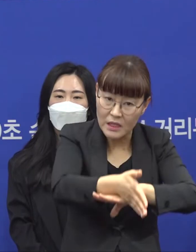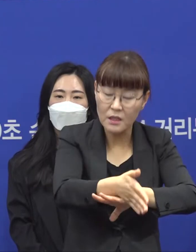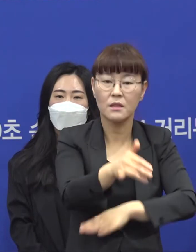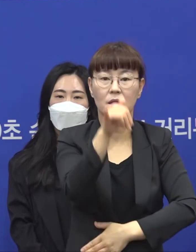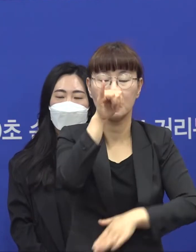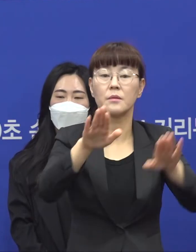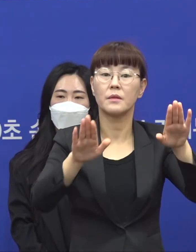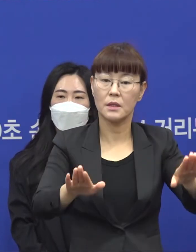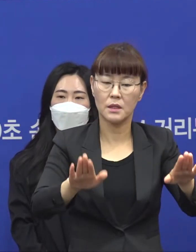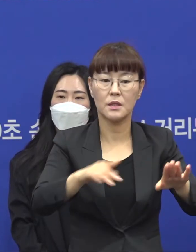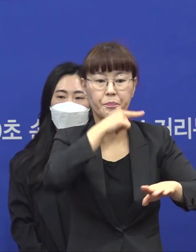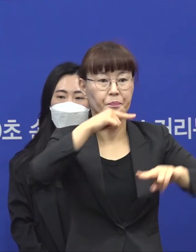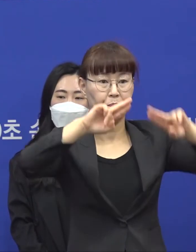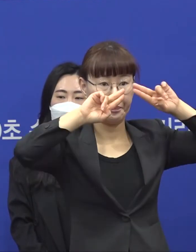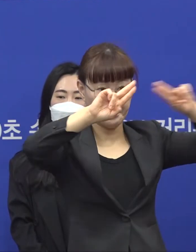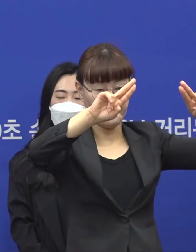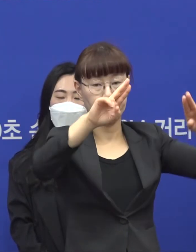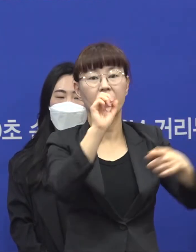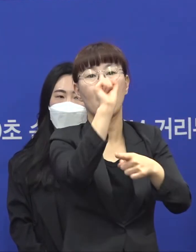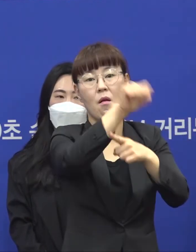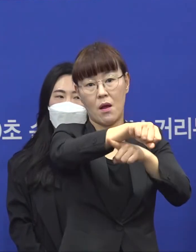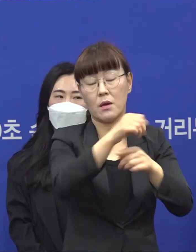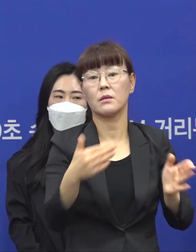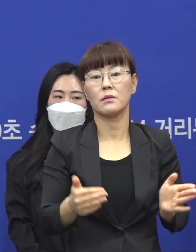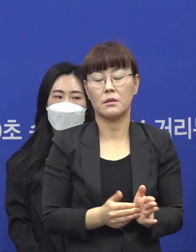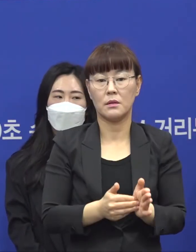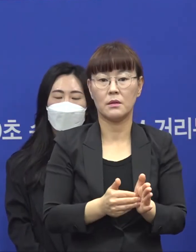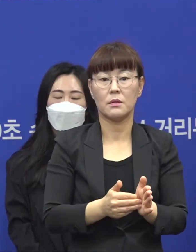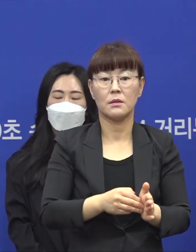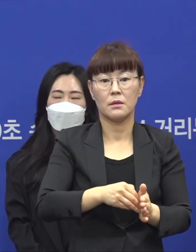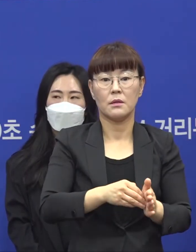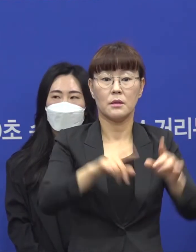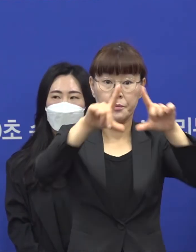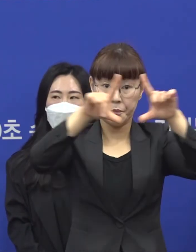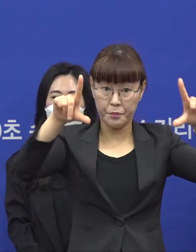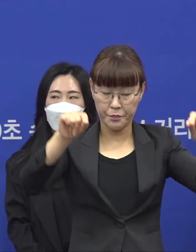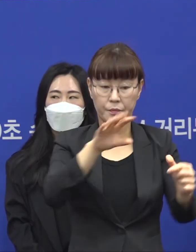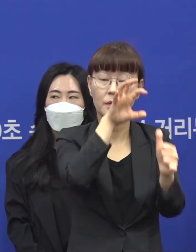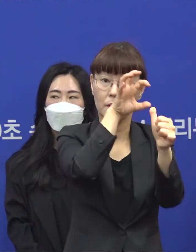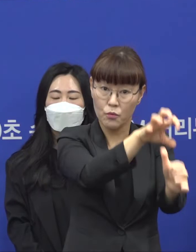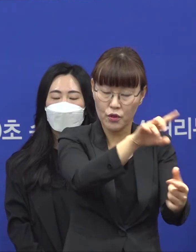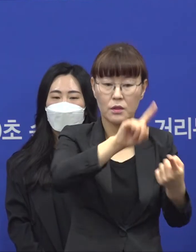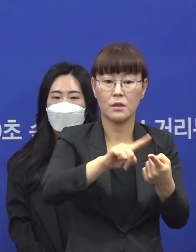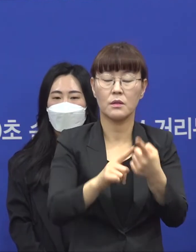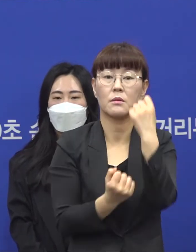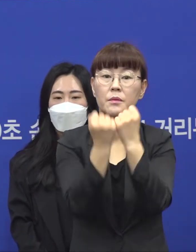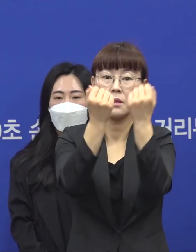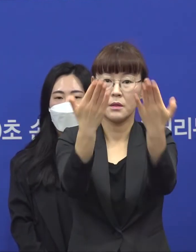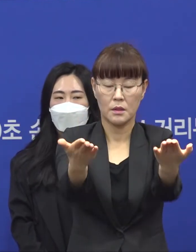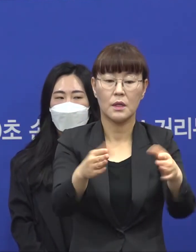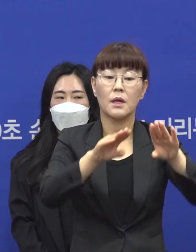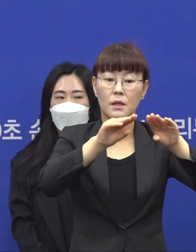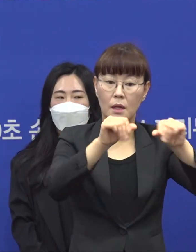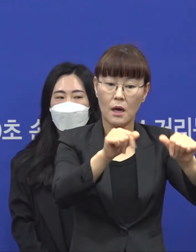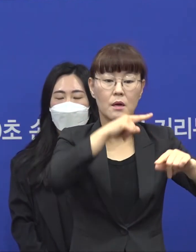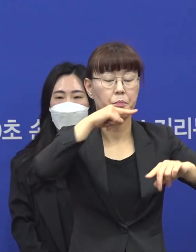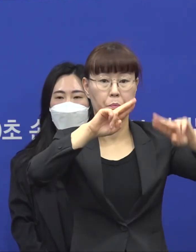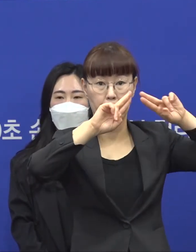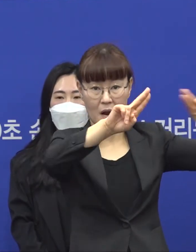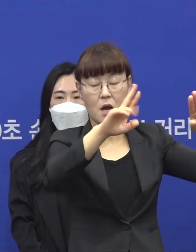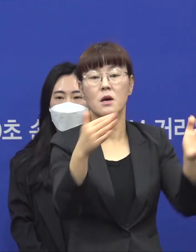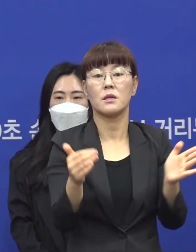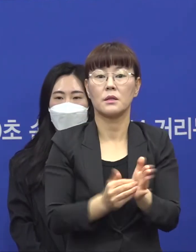다행히 무사히 감유 결정을 다 받았습니다. 채권 감유에 대해서 말씀드리겠습니다. 부동산 감유를 마치고